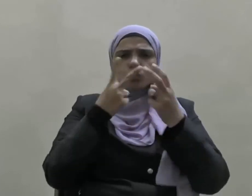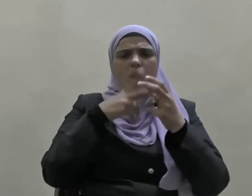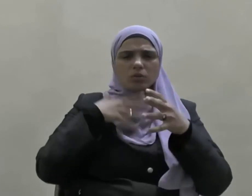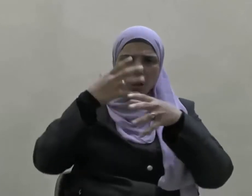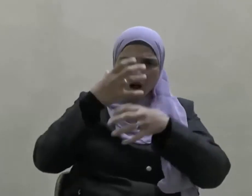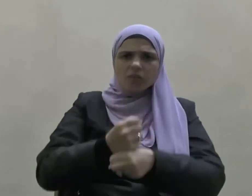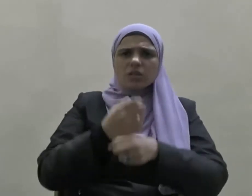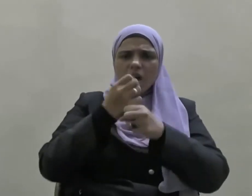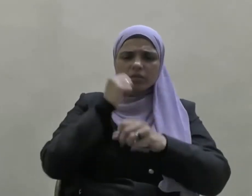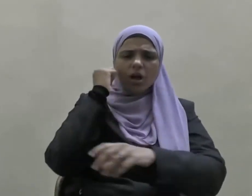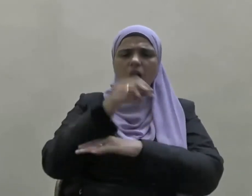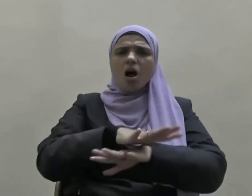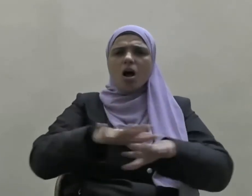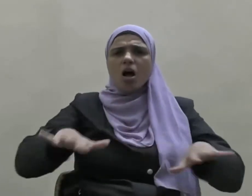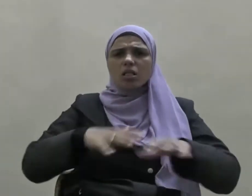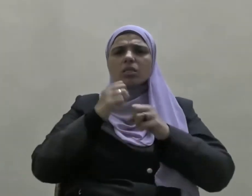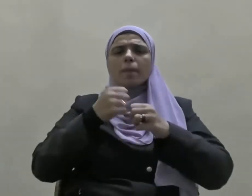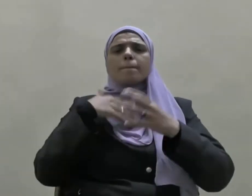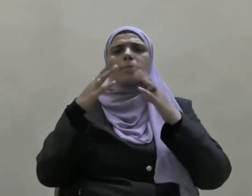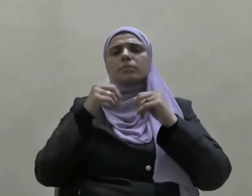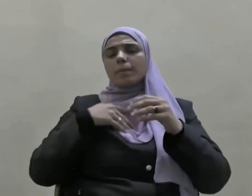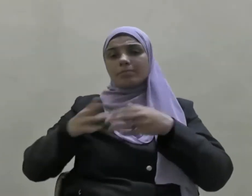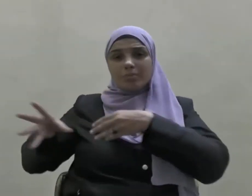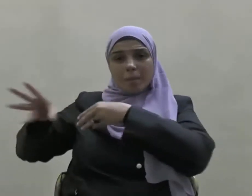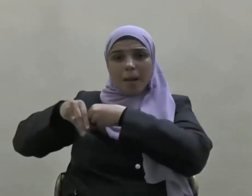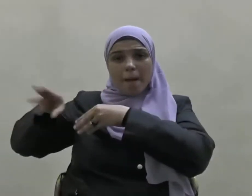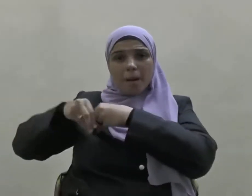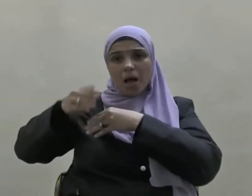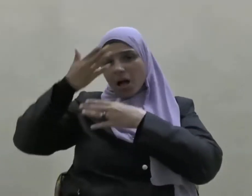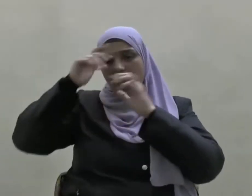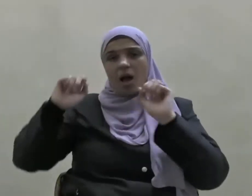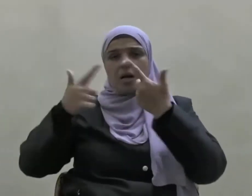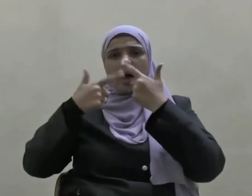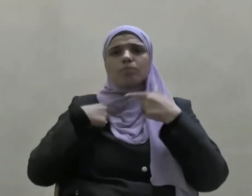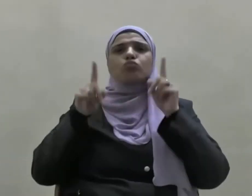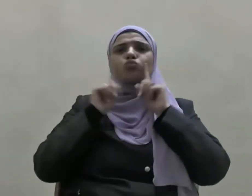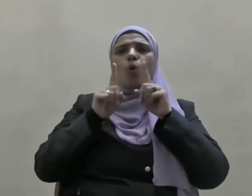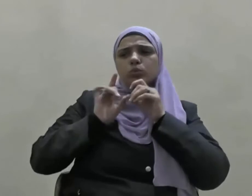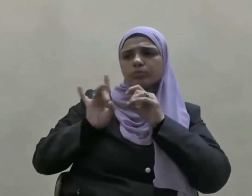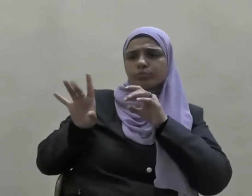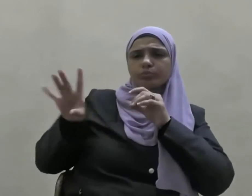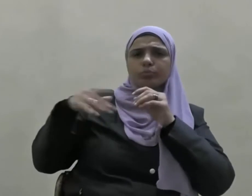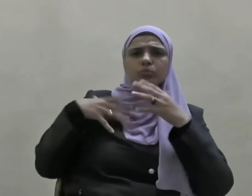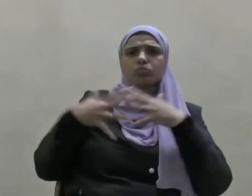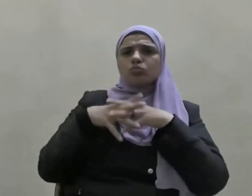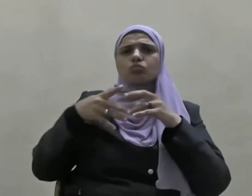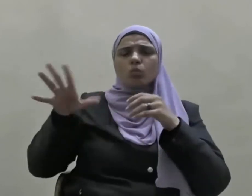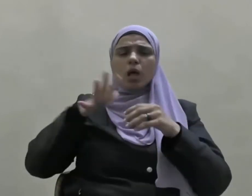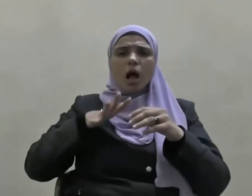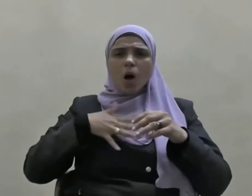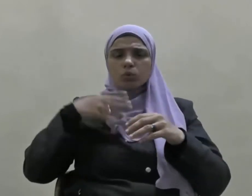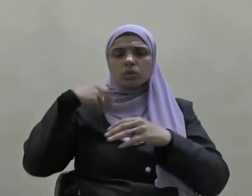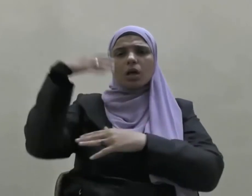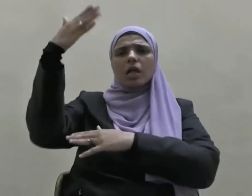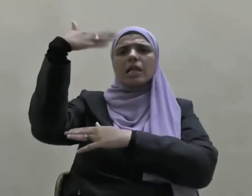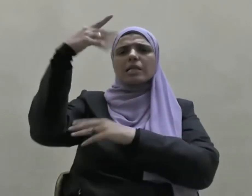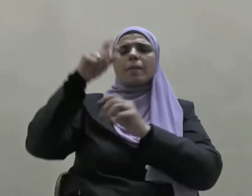من لم يسر في الركب وينضم للمخطط الآفم ويرفع راية التسليم